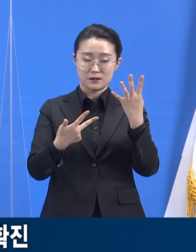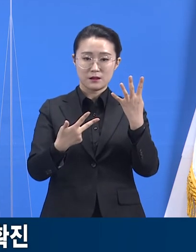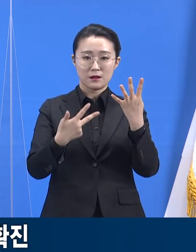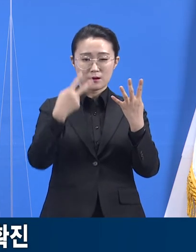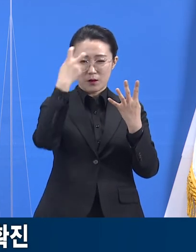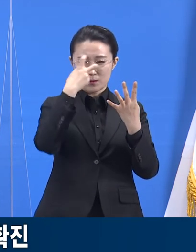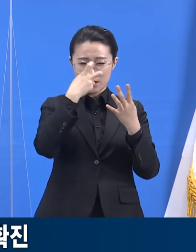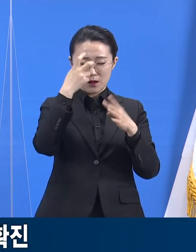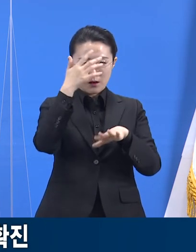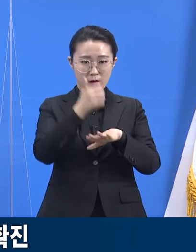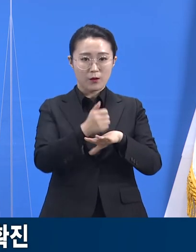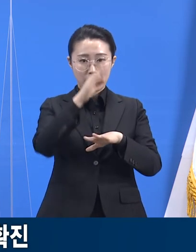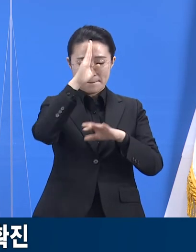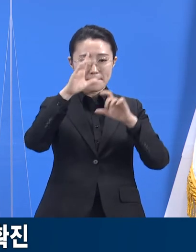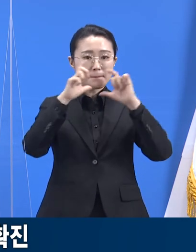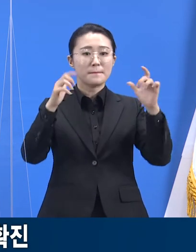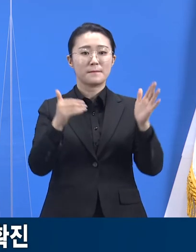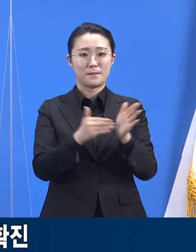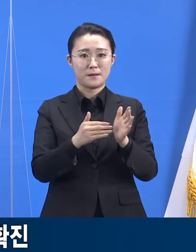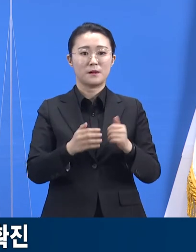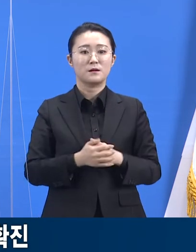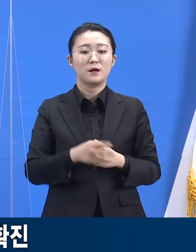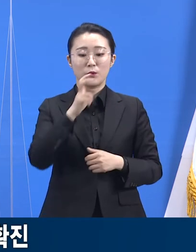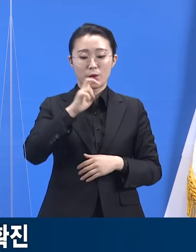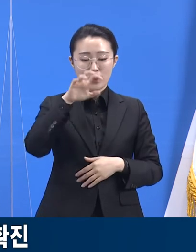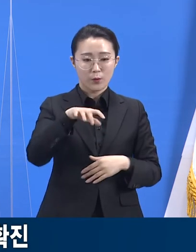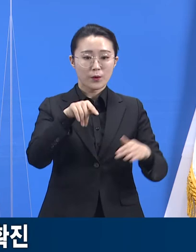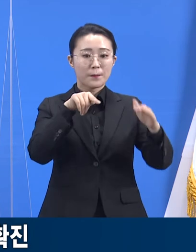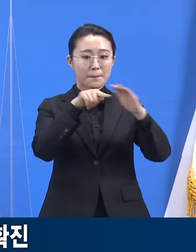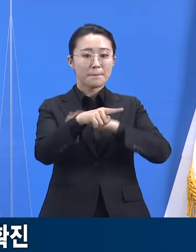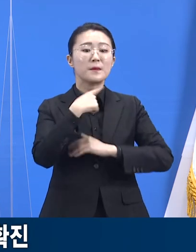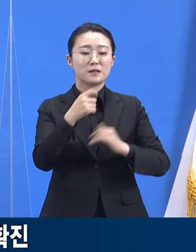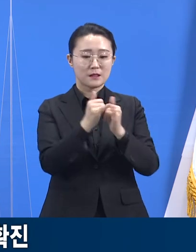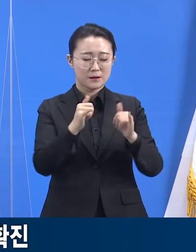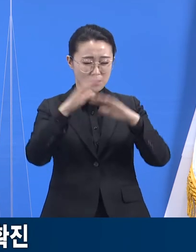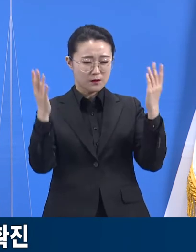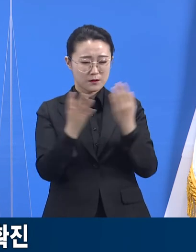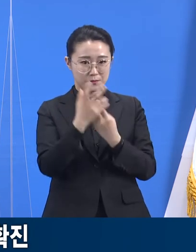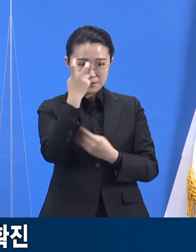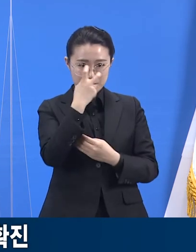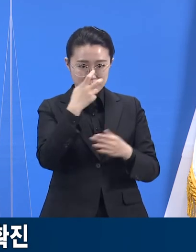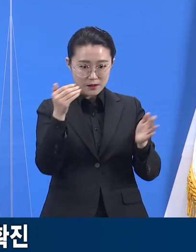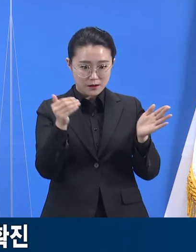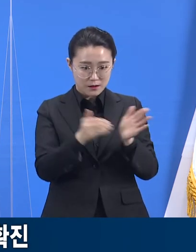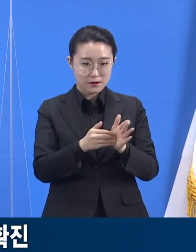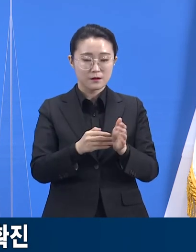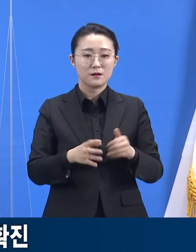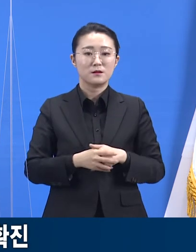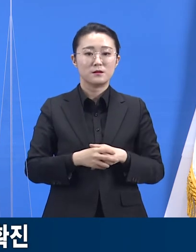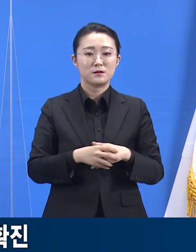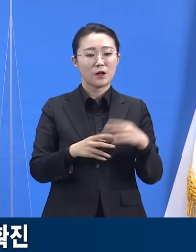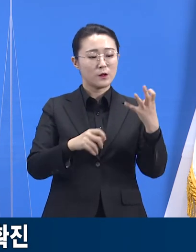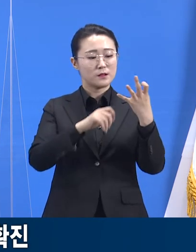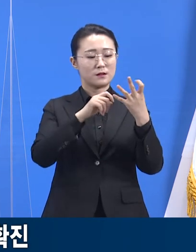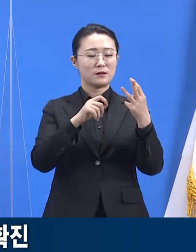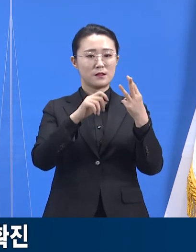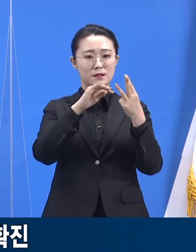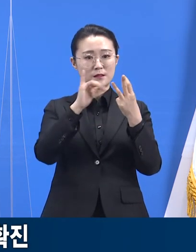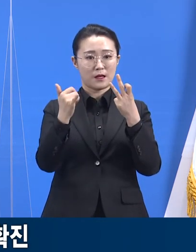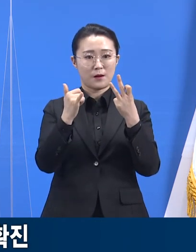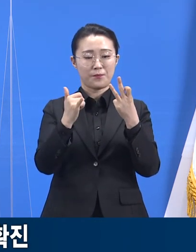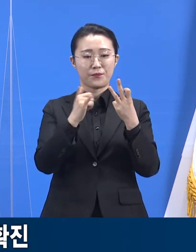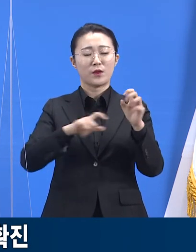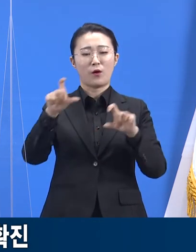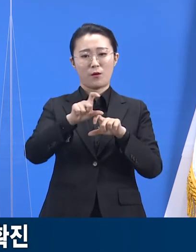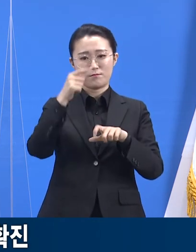실시하였고 총 확진자는 13명으로 확인되었습니다. 역학조사를 진행하면서 같은 군에